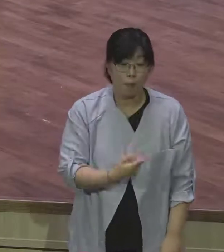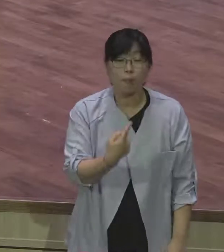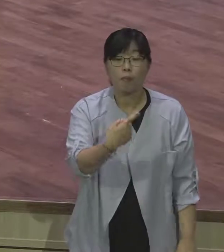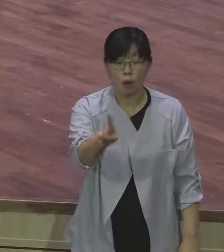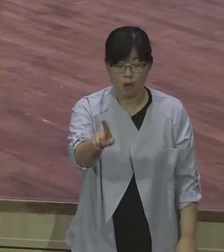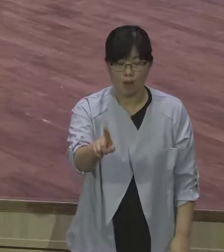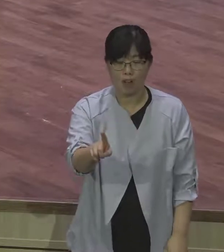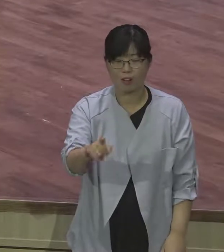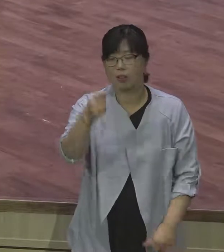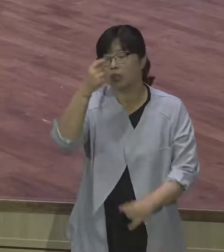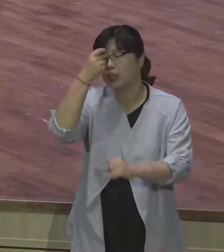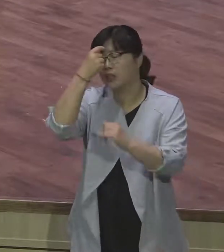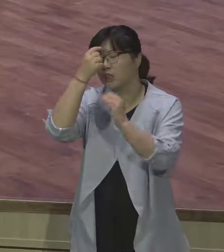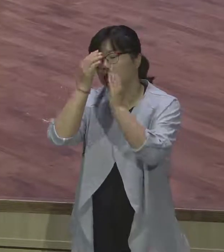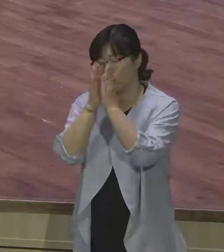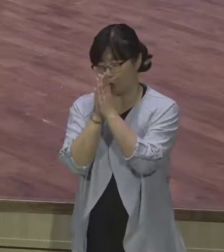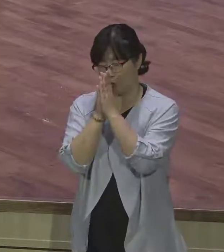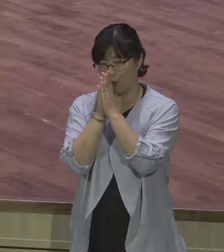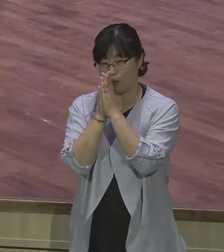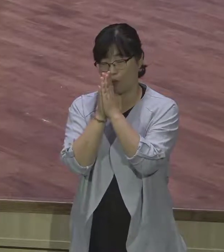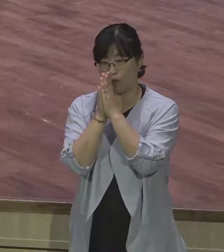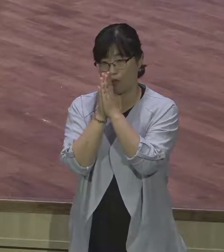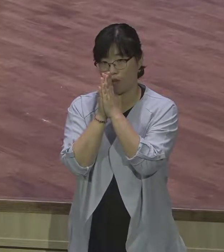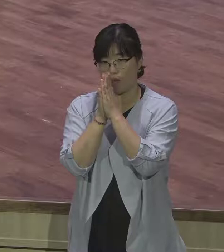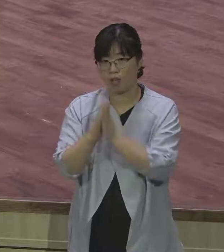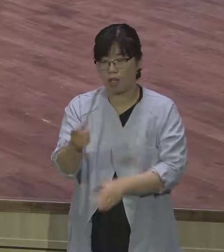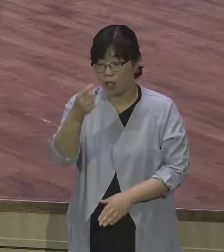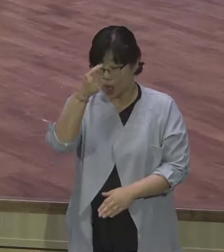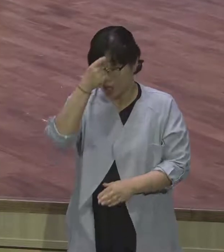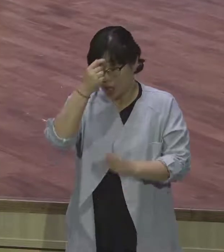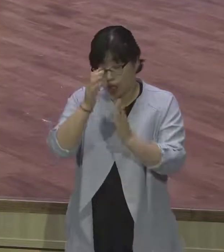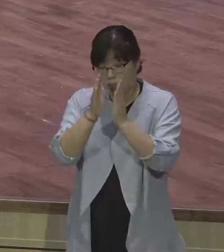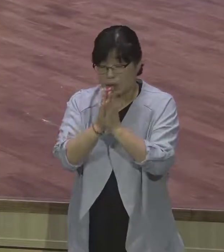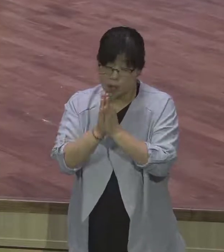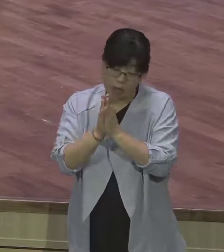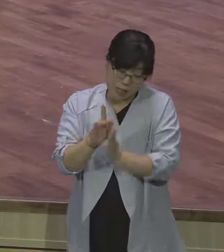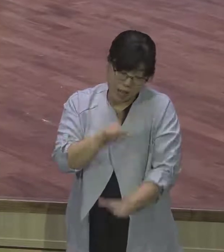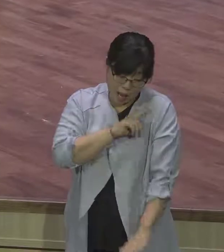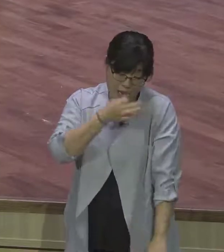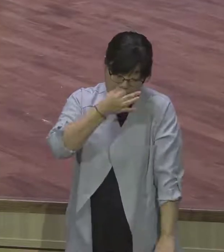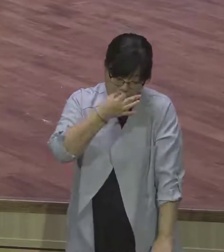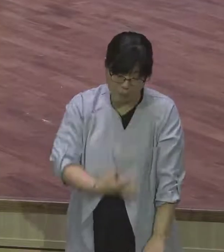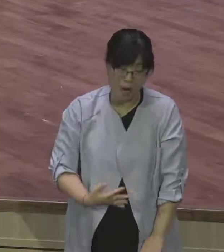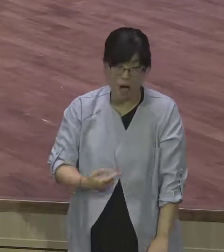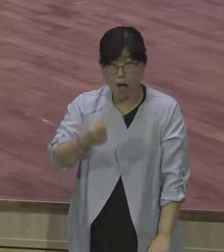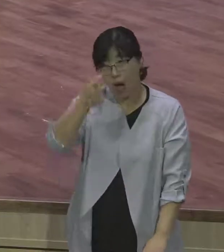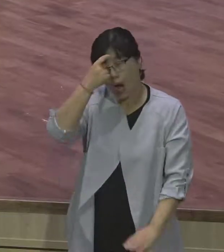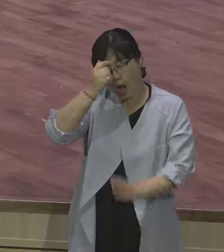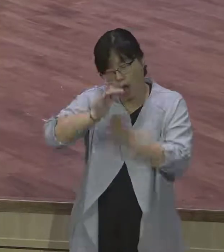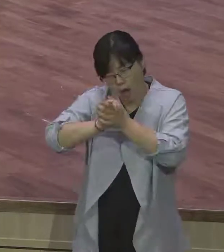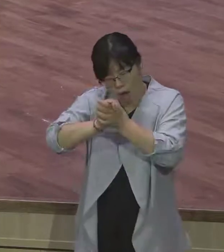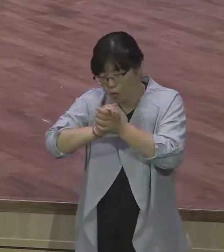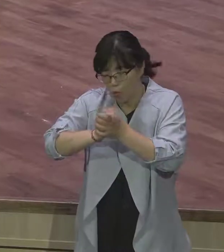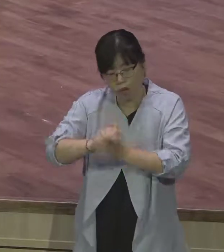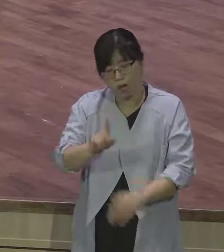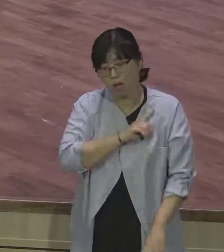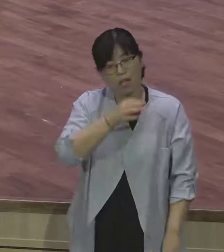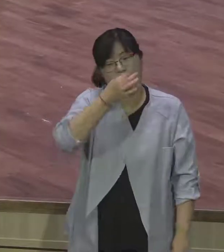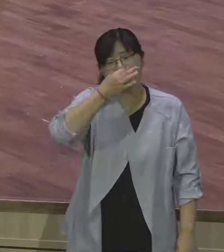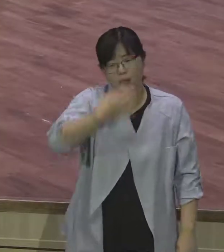기도를 해야 될 줄 알면서도 실제로는 기도를 안 합니다. 그래서 누가 기도하느냐? 얼음을